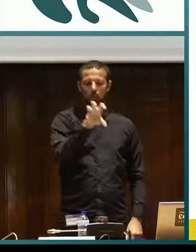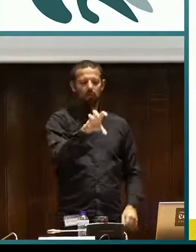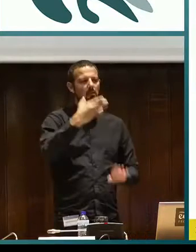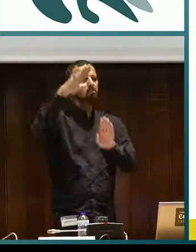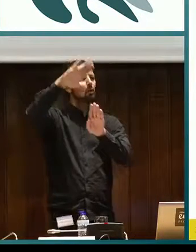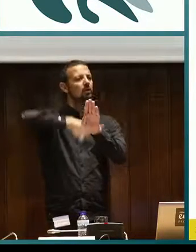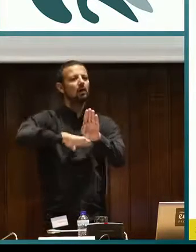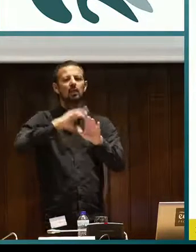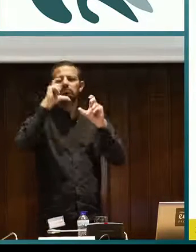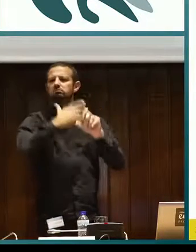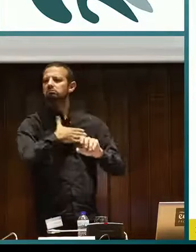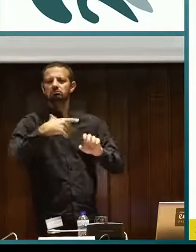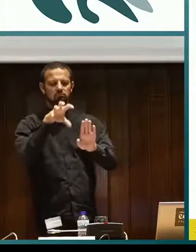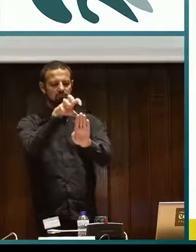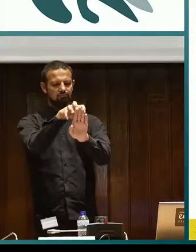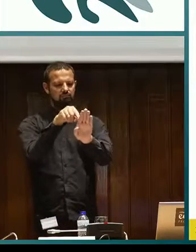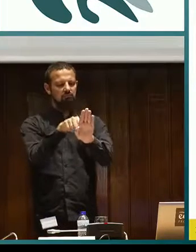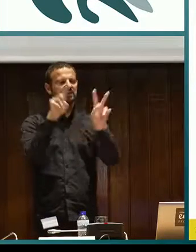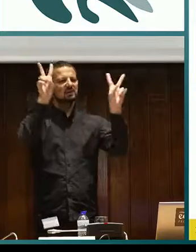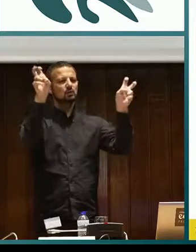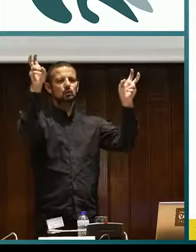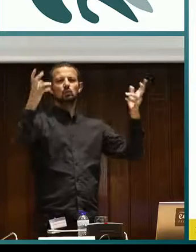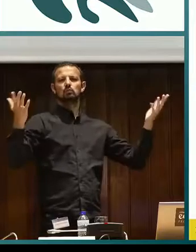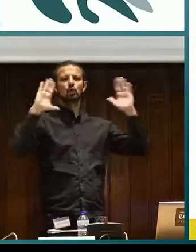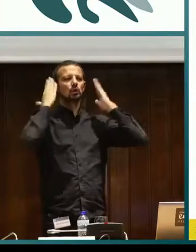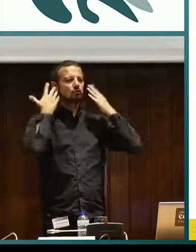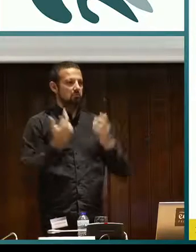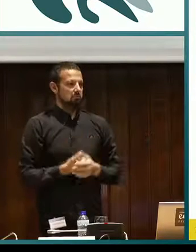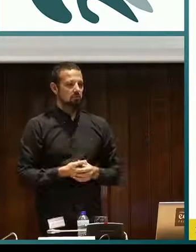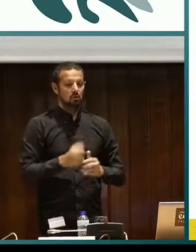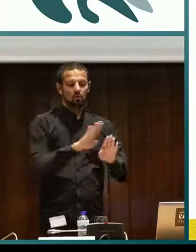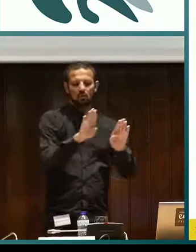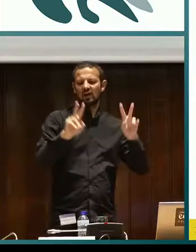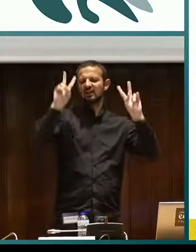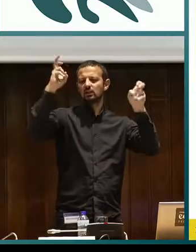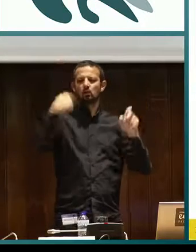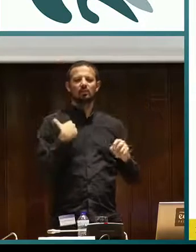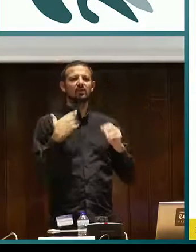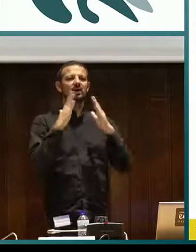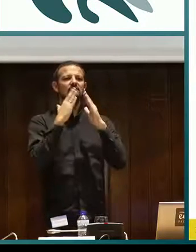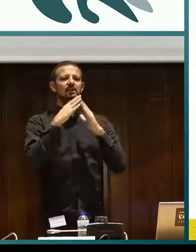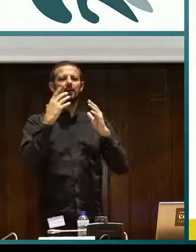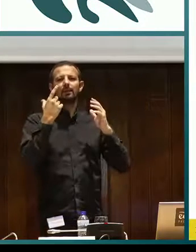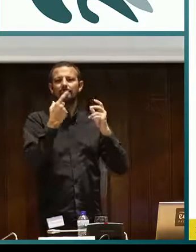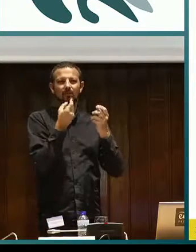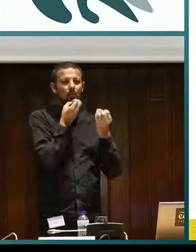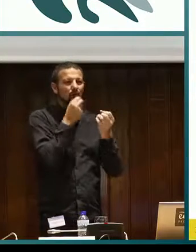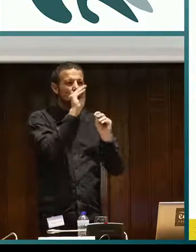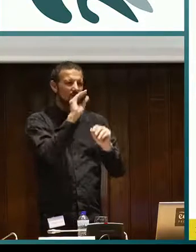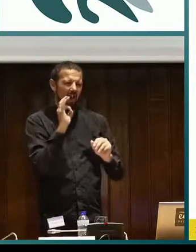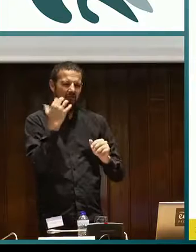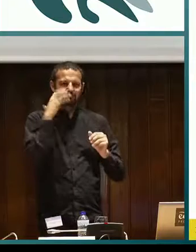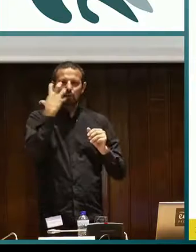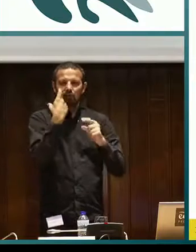crea la otra pantalla que veis ahí, que sería la portada, la portada con la foto que queráis, el título que queráis, congreso, por ejemplo, el título del cuento sería.